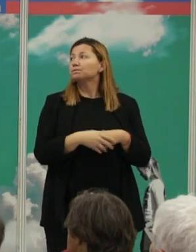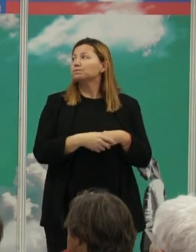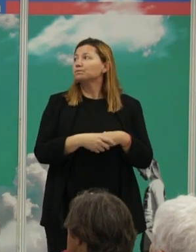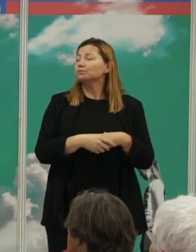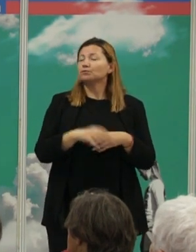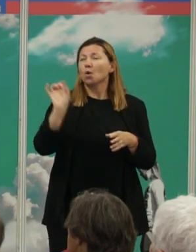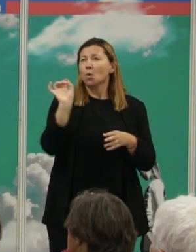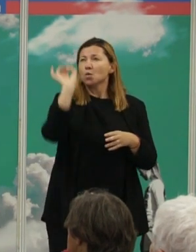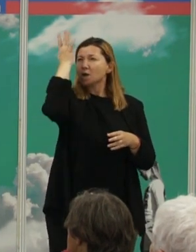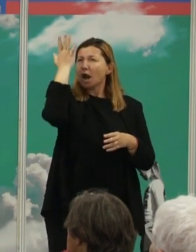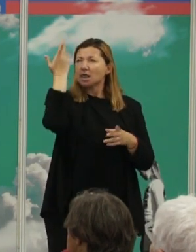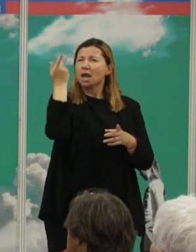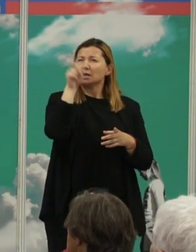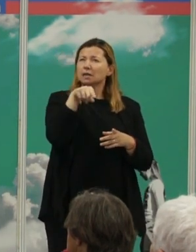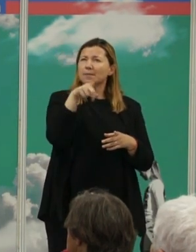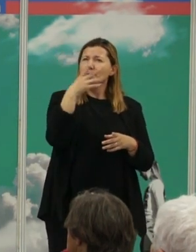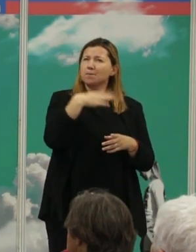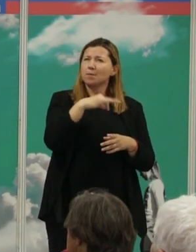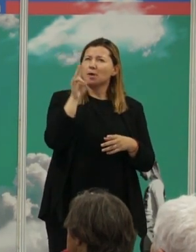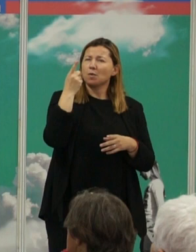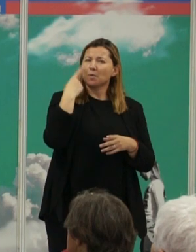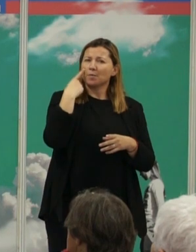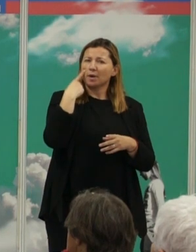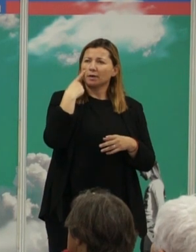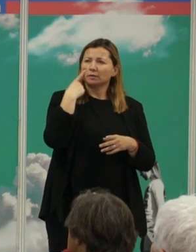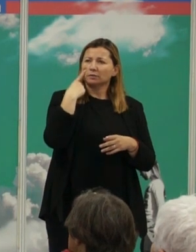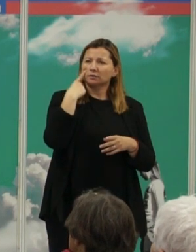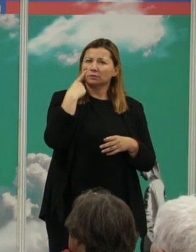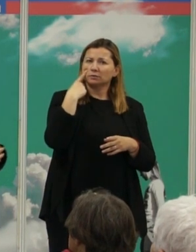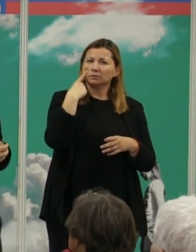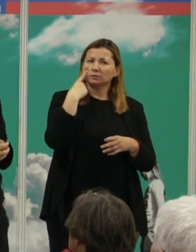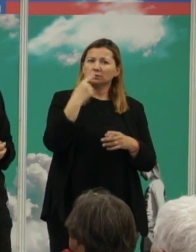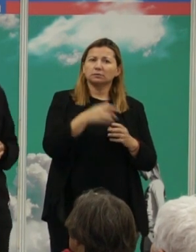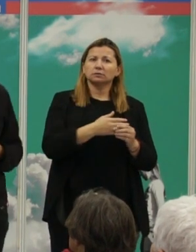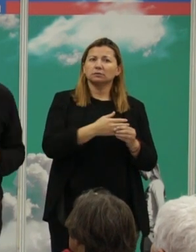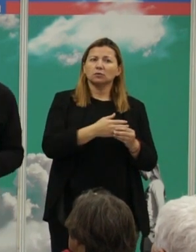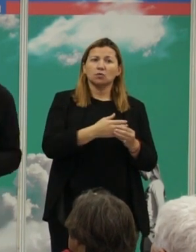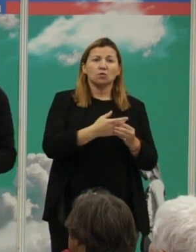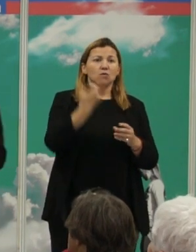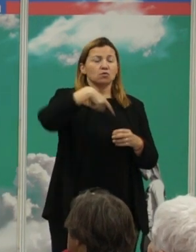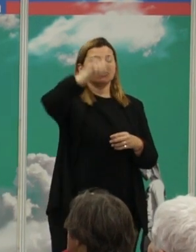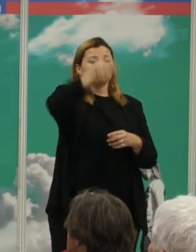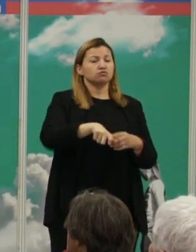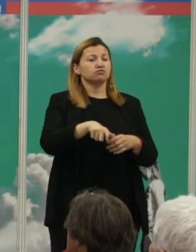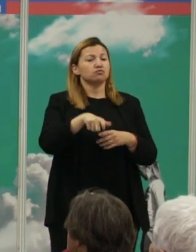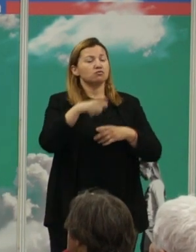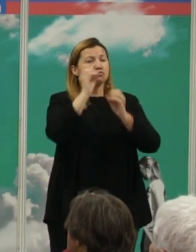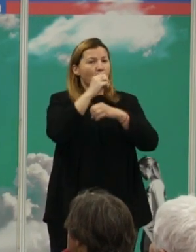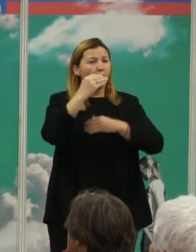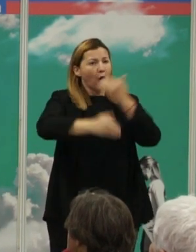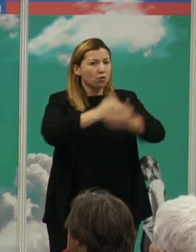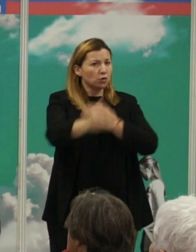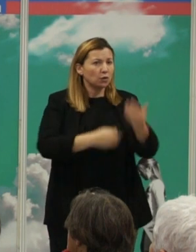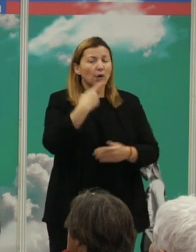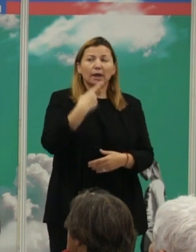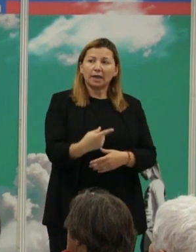una idea que también se está abarajando últimamente, que la ha propuesto un ilustre biólogo evolutivo que es Edward Wilson, es